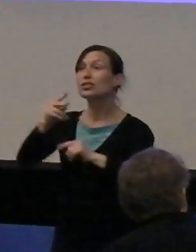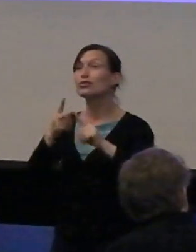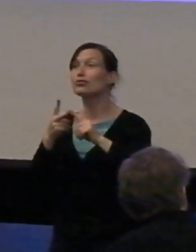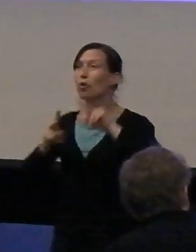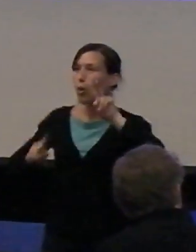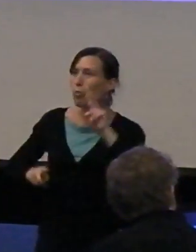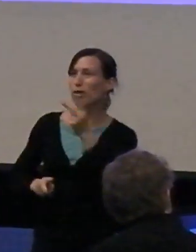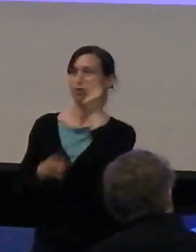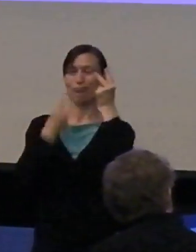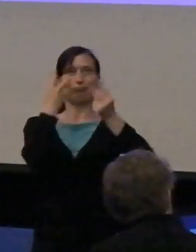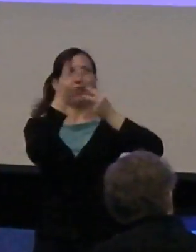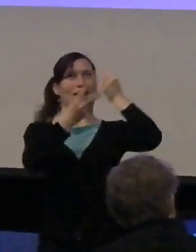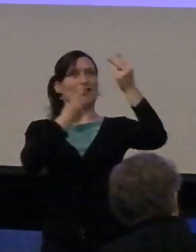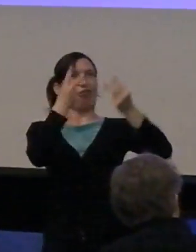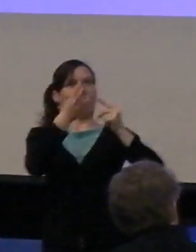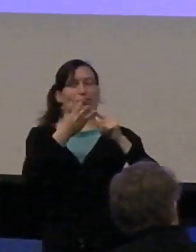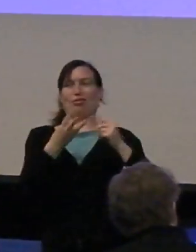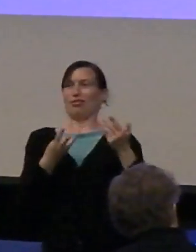opnieuw naar kijkt.